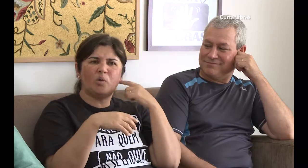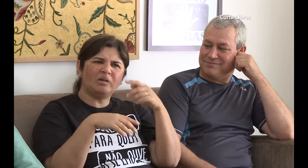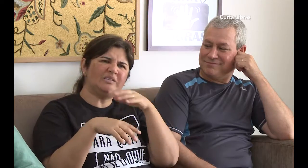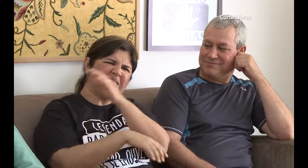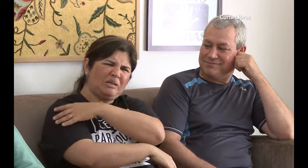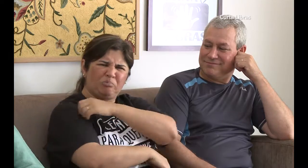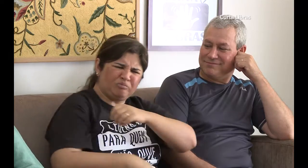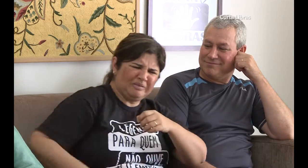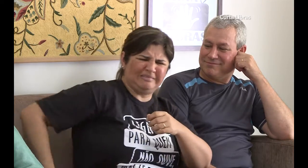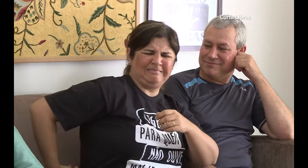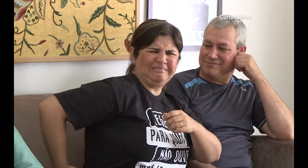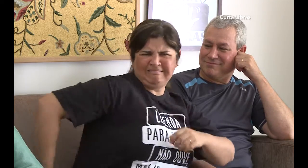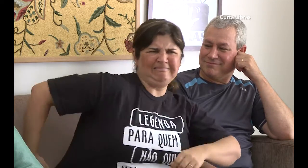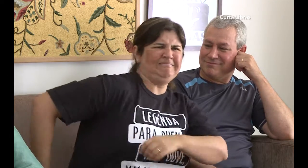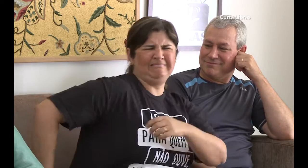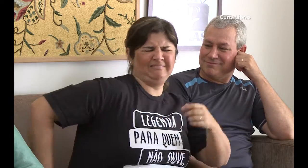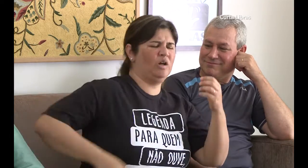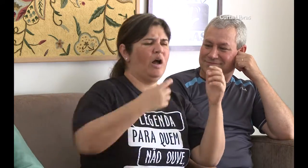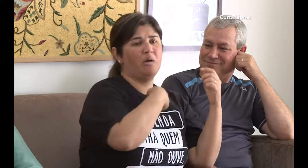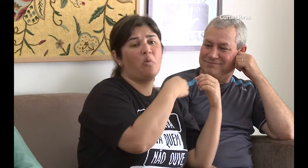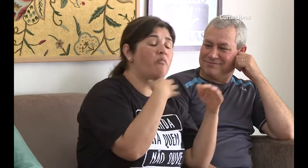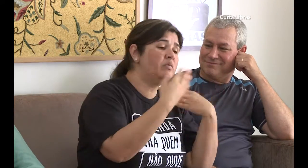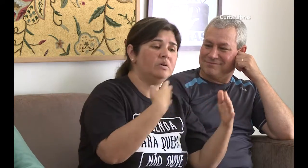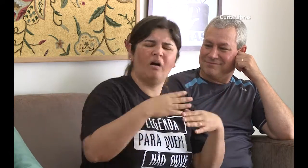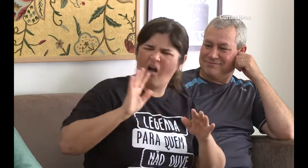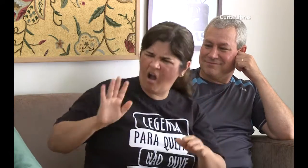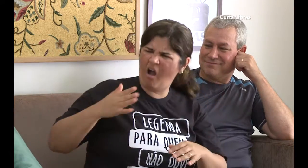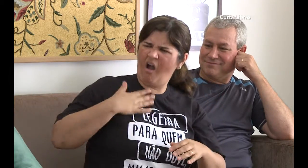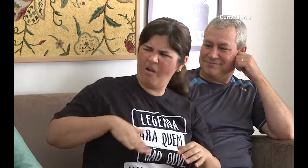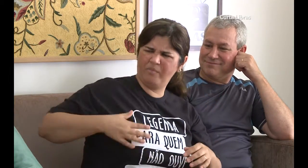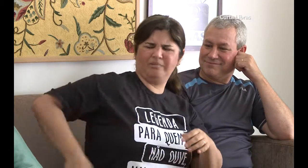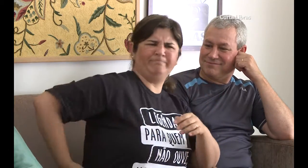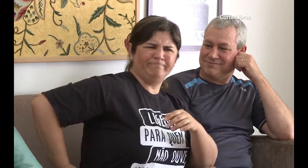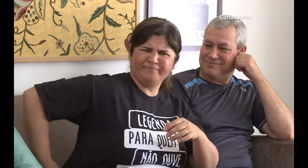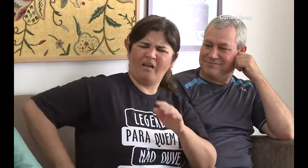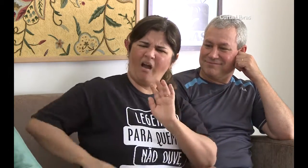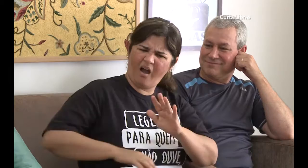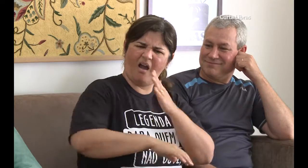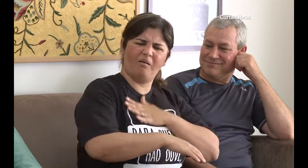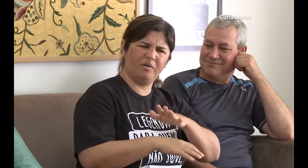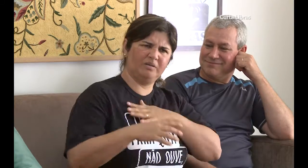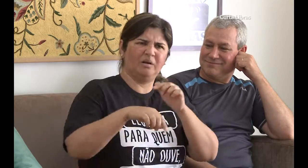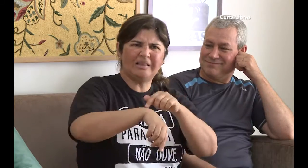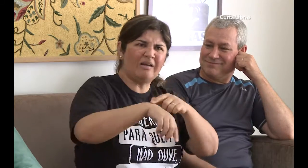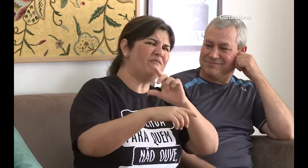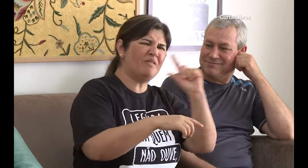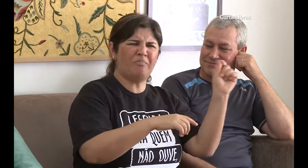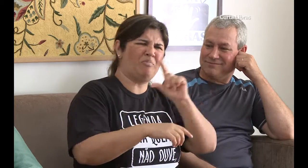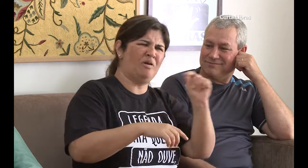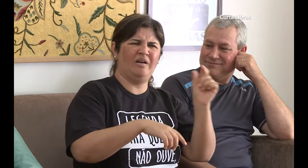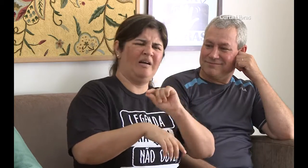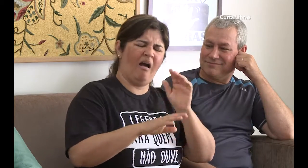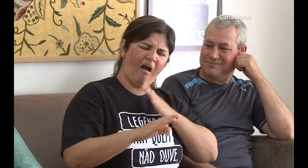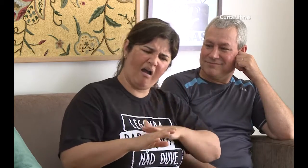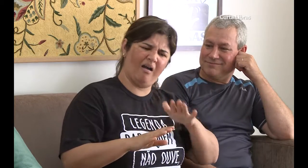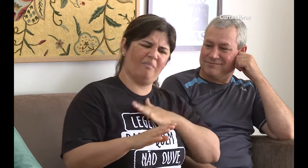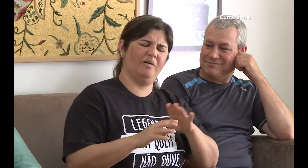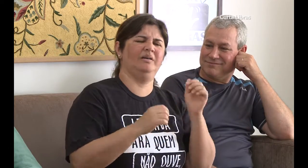saímos dali para ir para outro lugar. E alguns surdos começaram a me chamar, me puxar pela roupa. Mas eu estava conversando com o Jefferson ainda e eu pedia